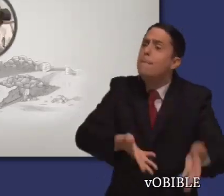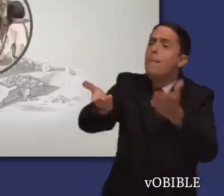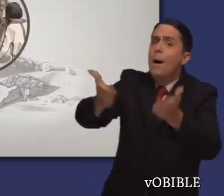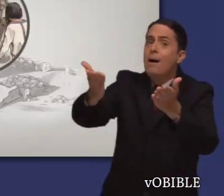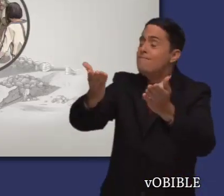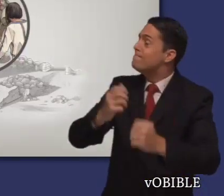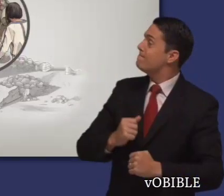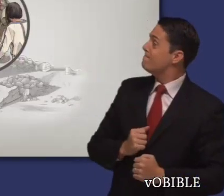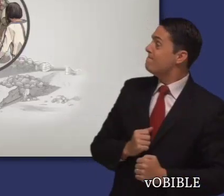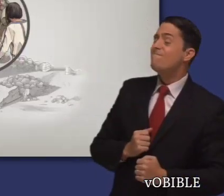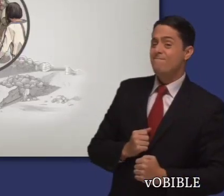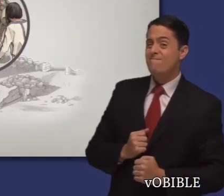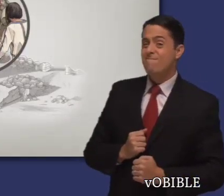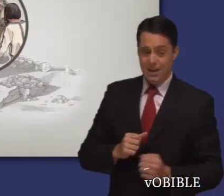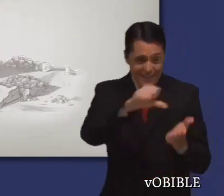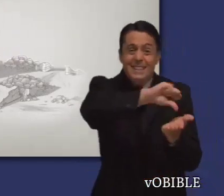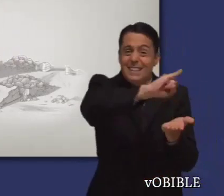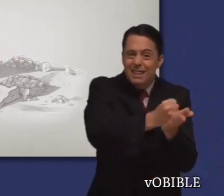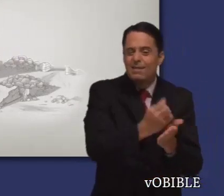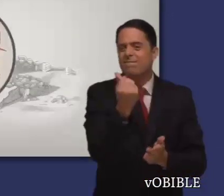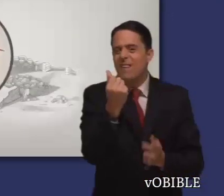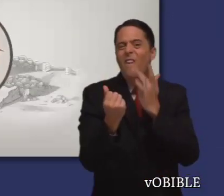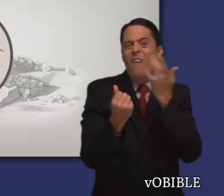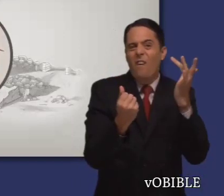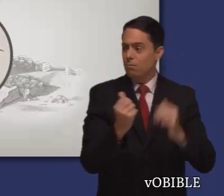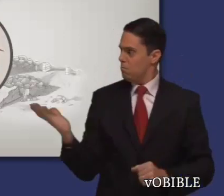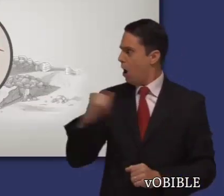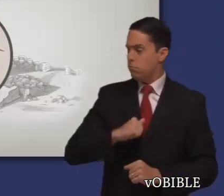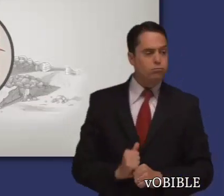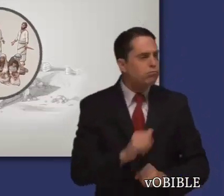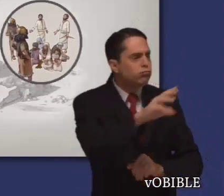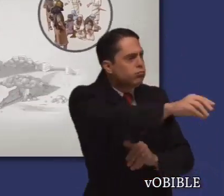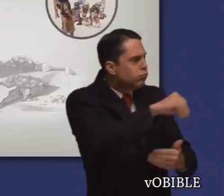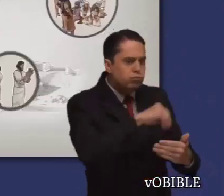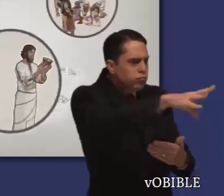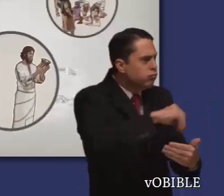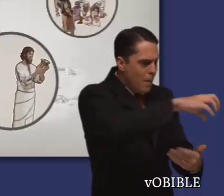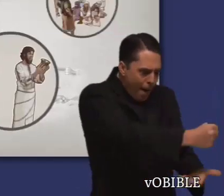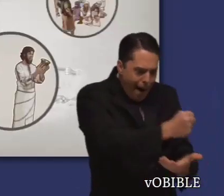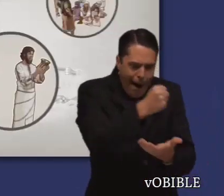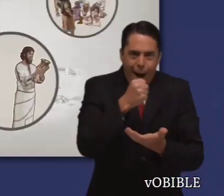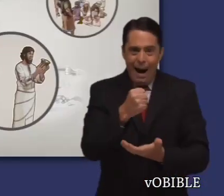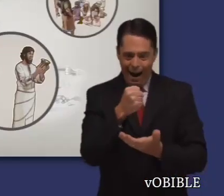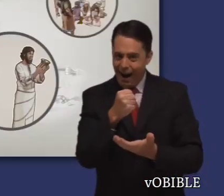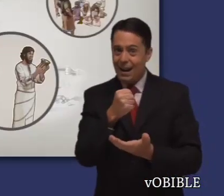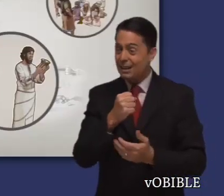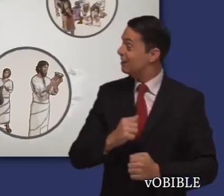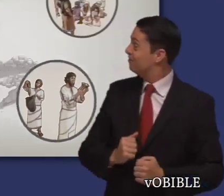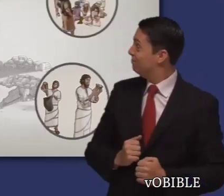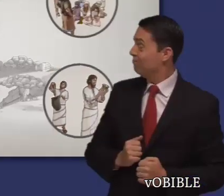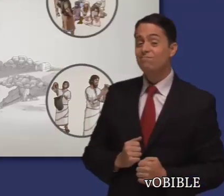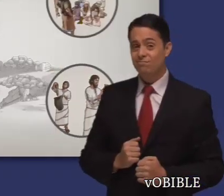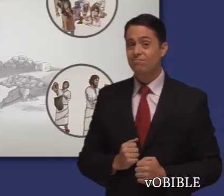Los Edomitas capturan a los que huyen, se los entregan a los babilonios, y se llevan parte del botín de los